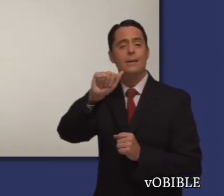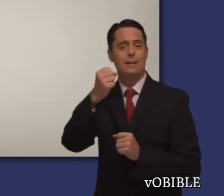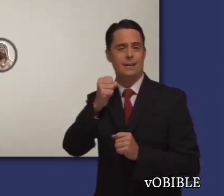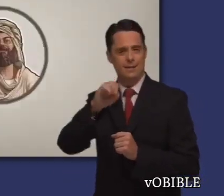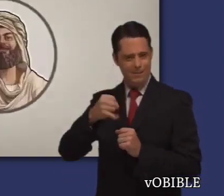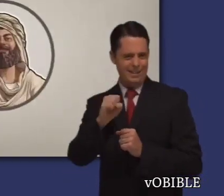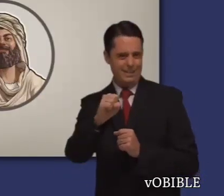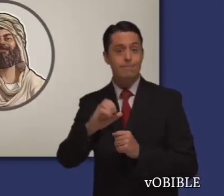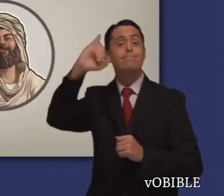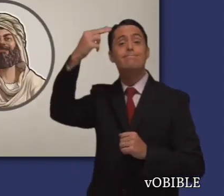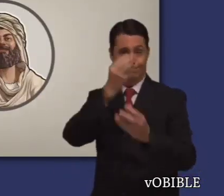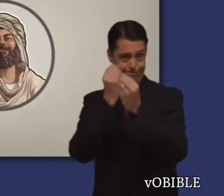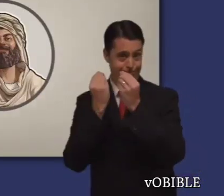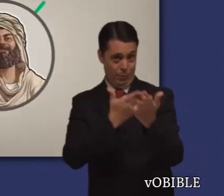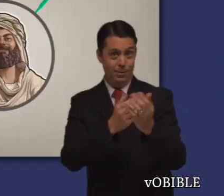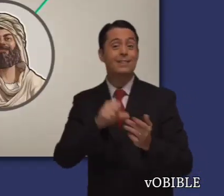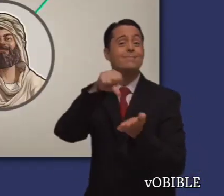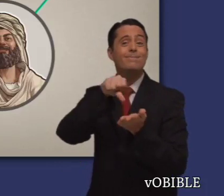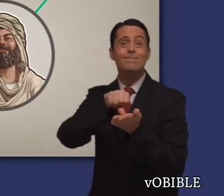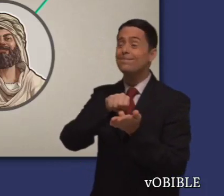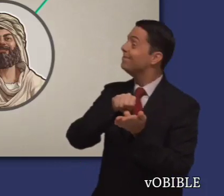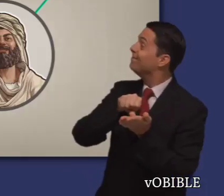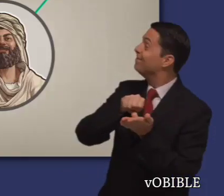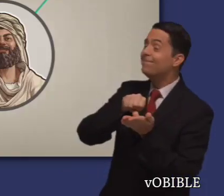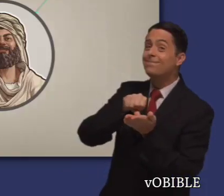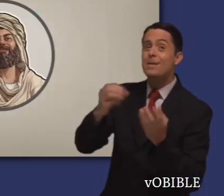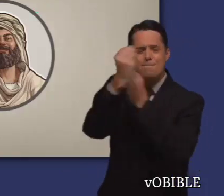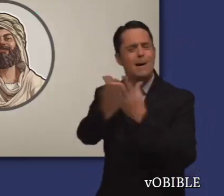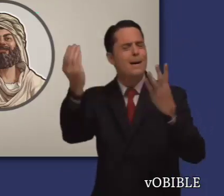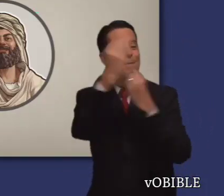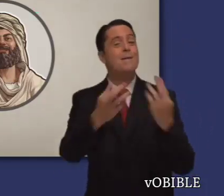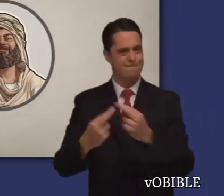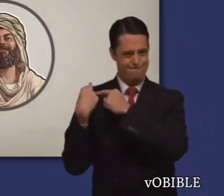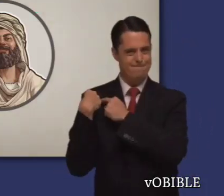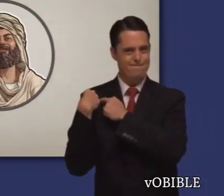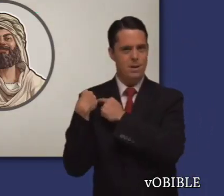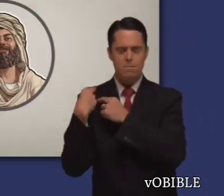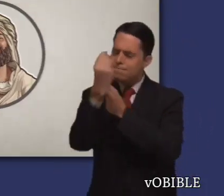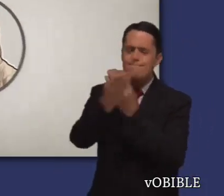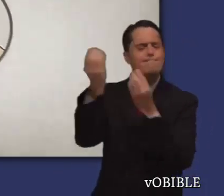Jehová envió al profeta Jonás a dar un mensaje de advertencia a la ciudad asiria de Nínive.